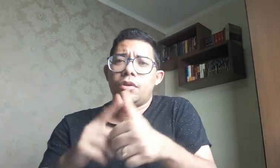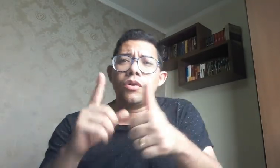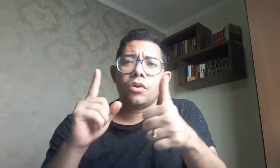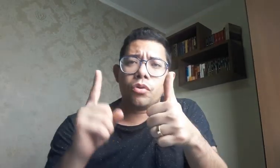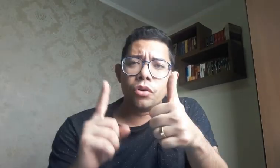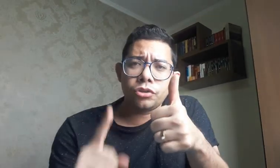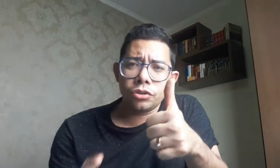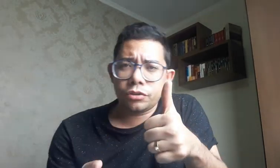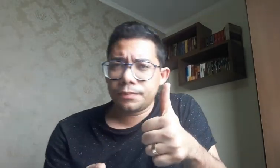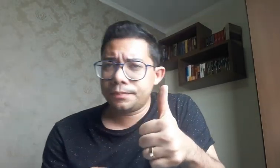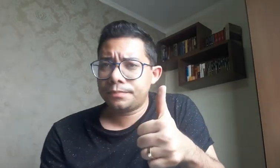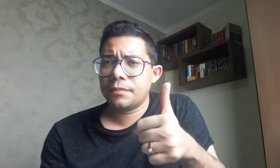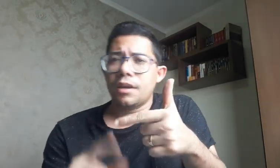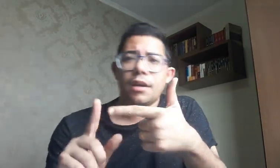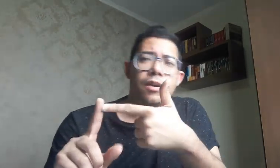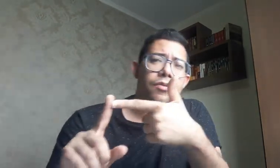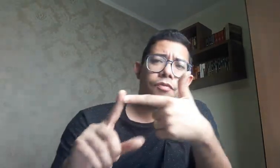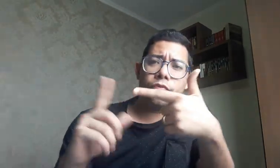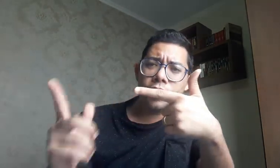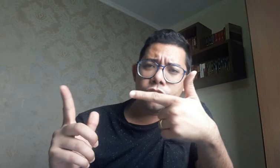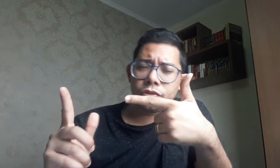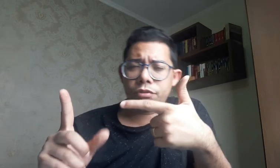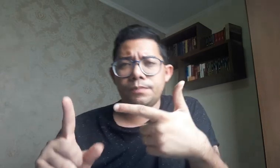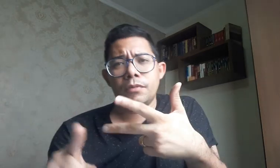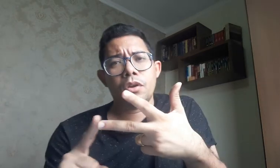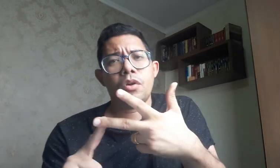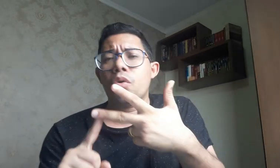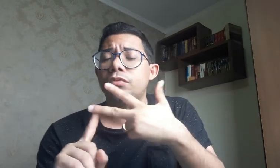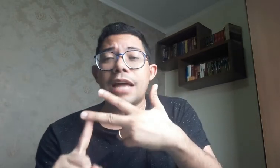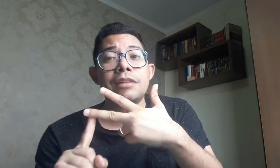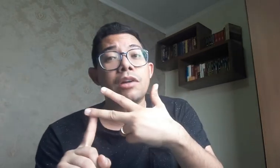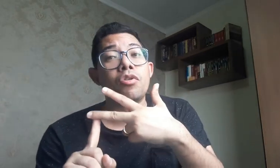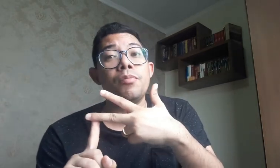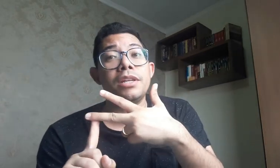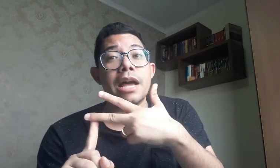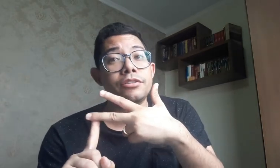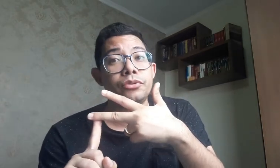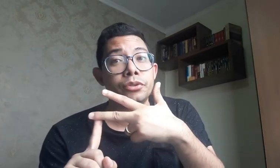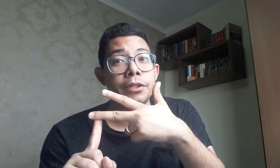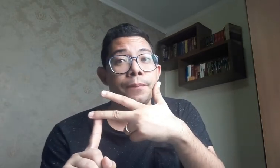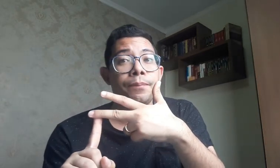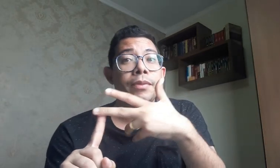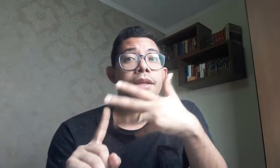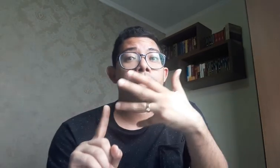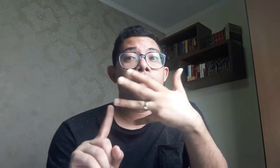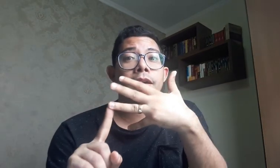Cursos, vídeos, contato com a comunidade surda e